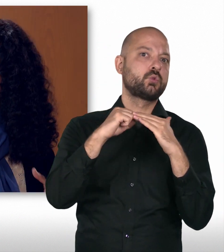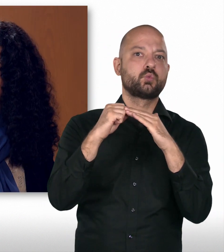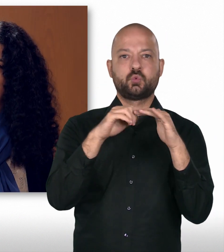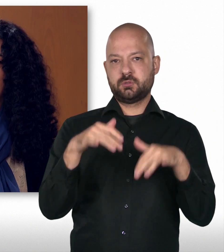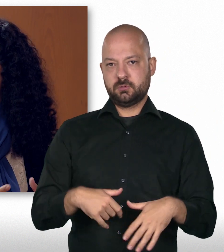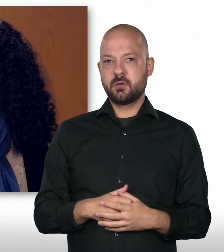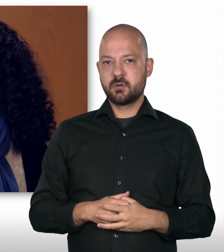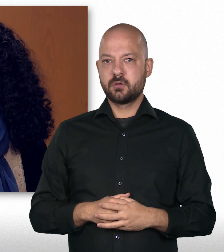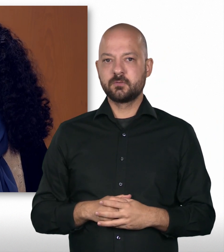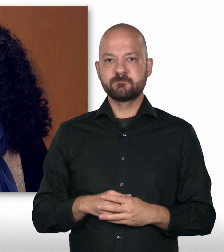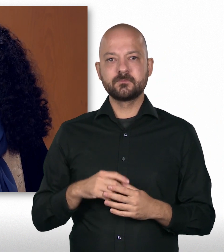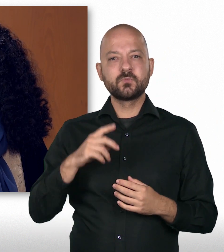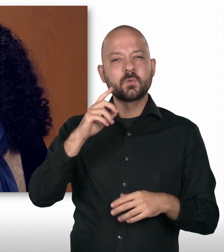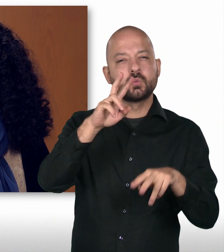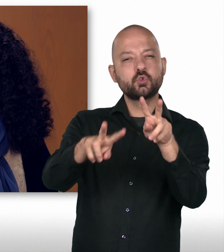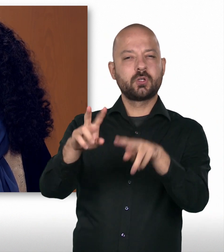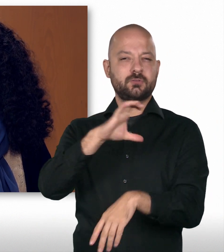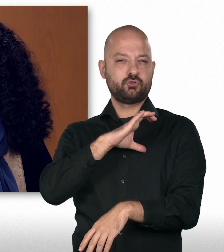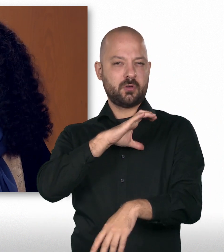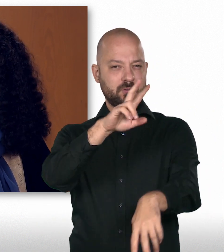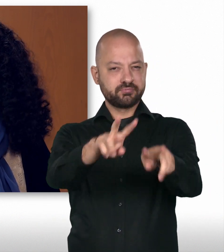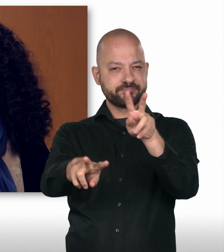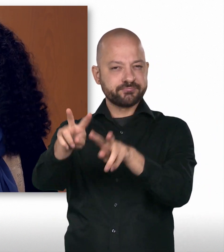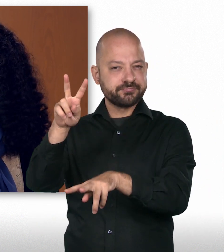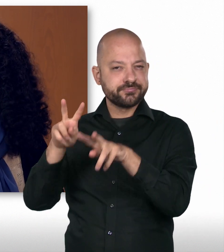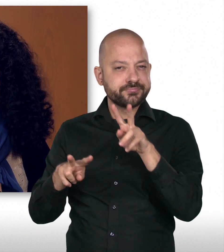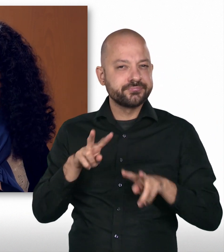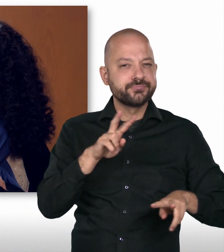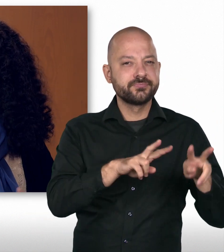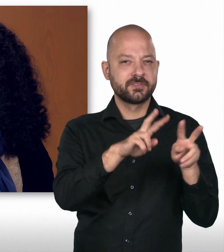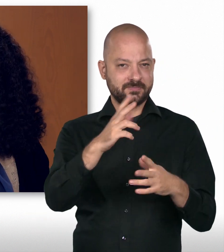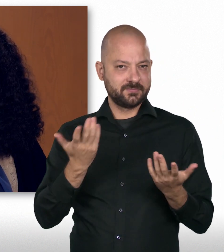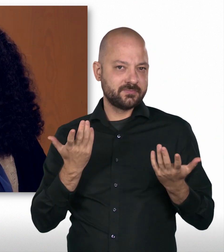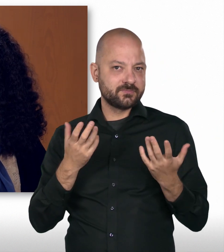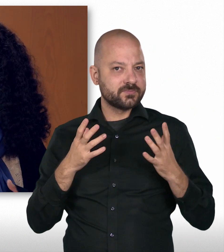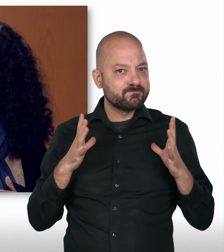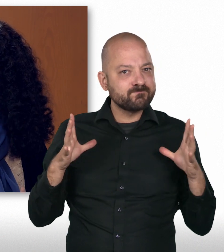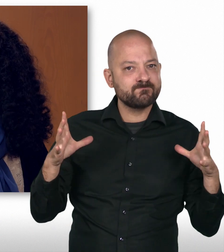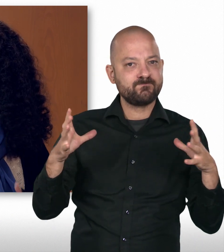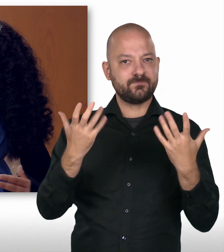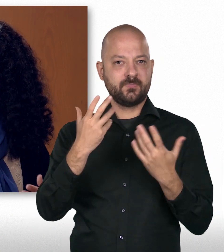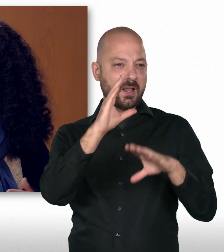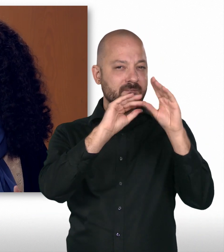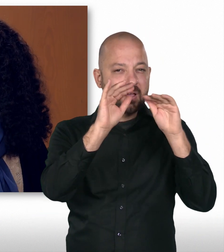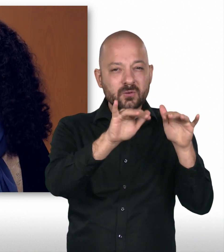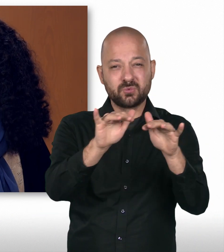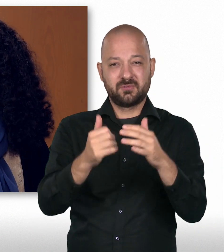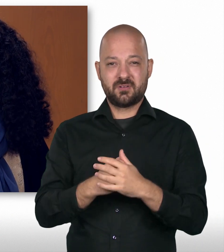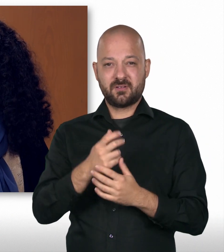durch die vielen unterschiedlichen Charaktere, Erfahrungen und Wissenslevels. Also es ist